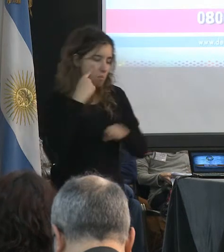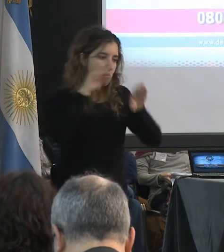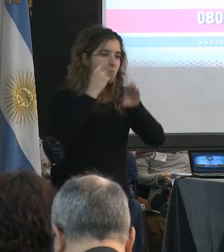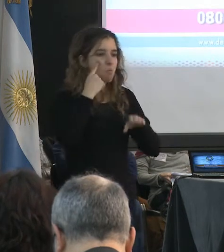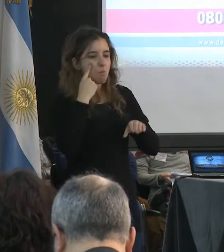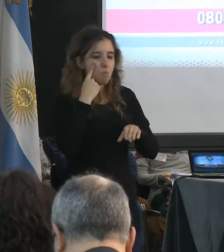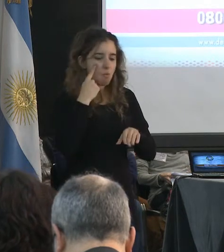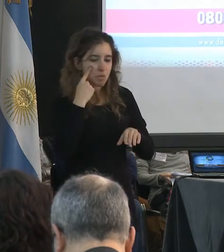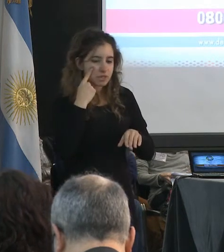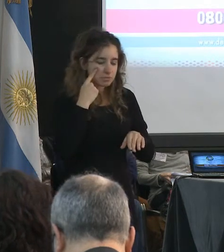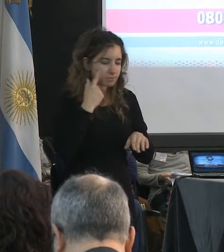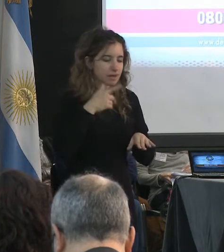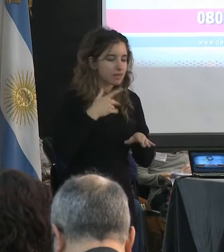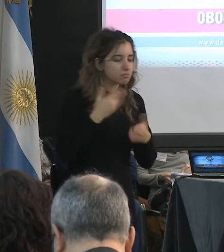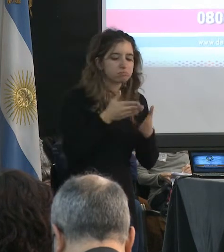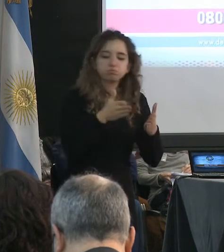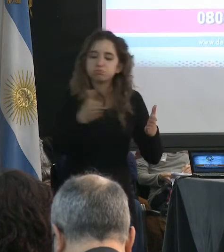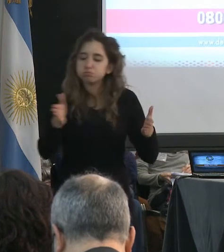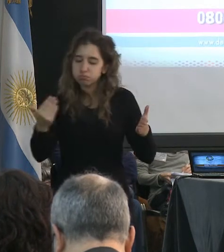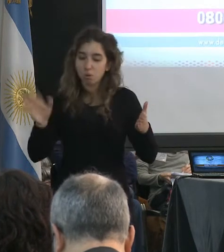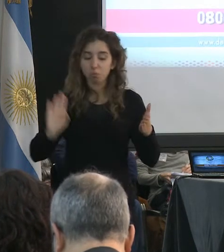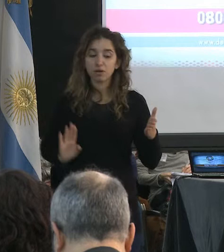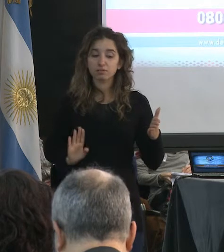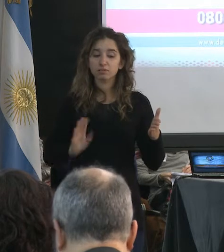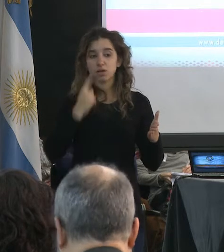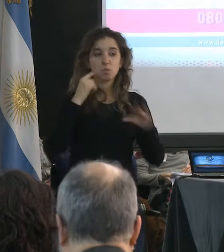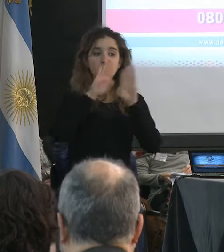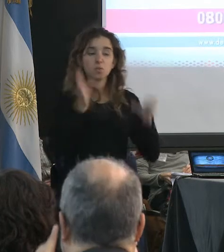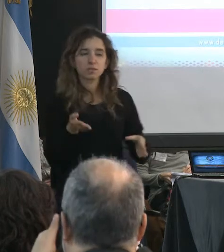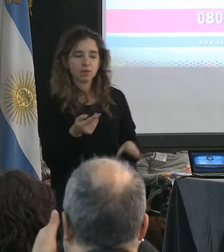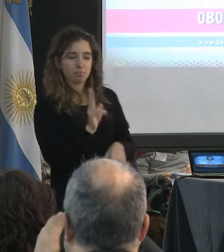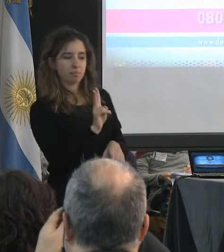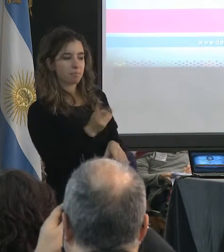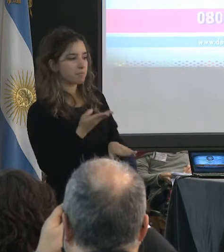Porque cuando usted va abrir un comercio en un municipio, tiene que pedir un permiso.